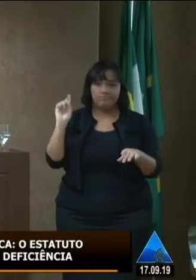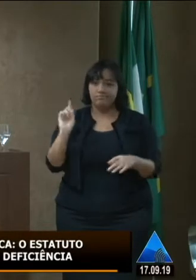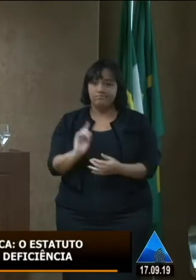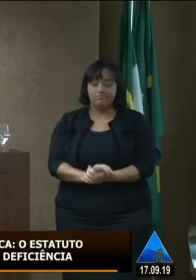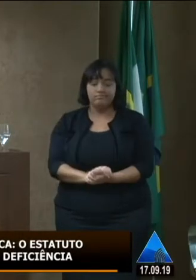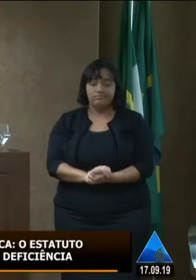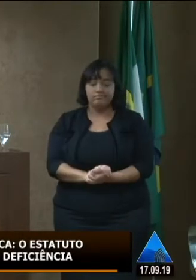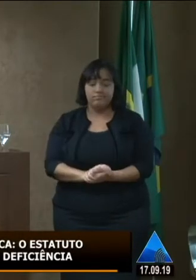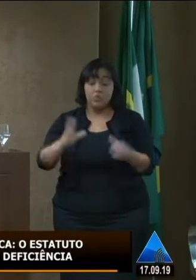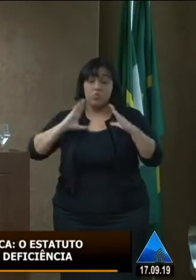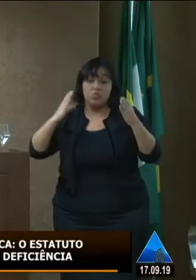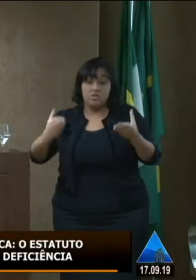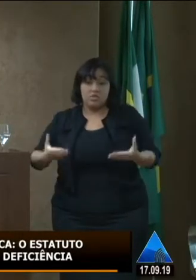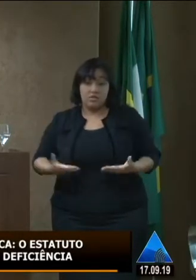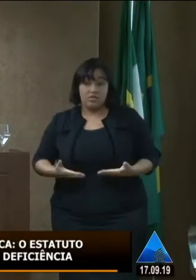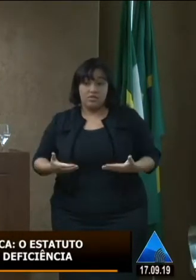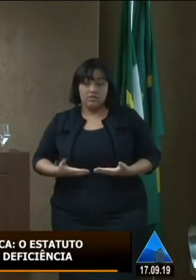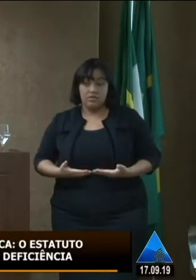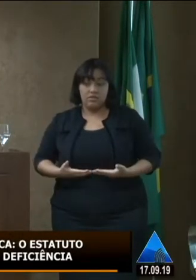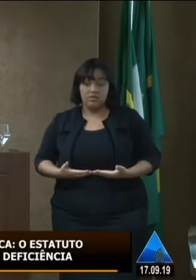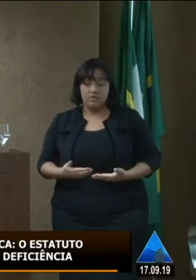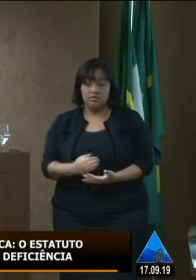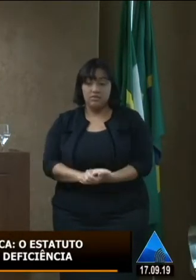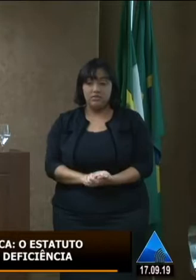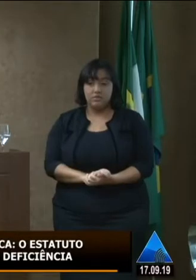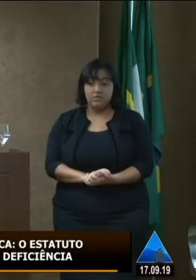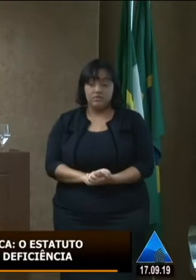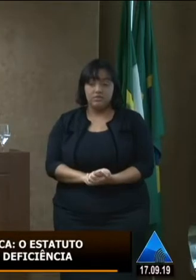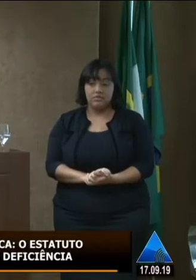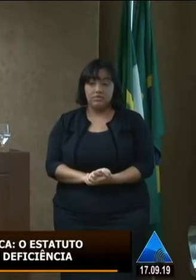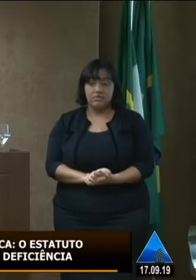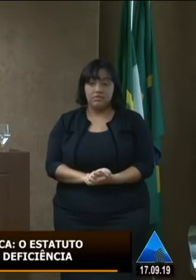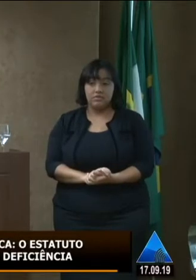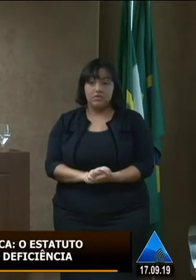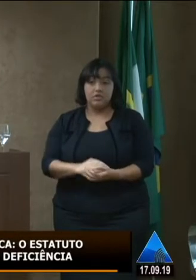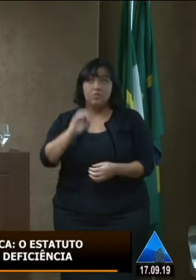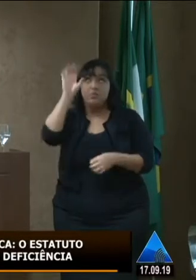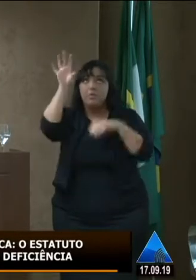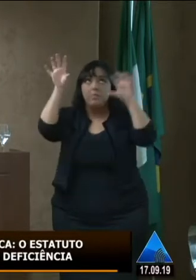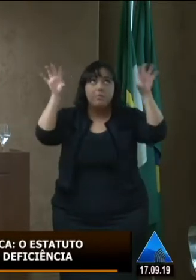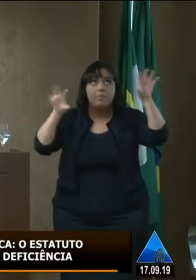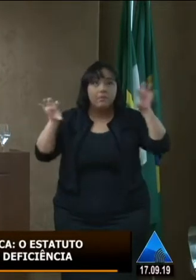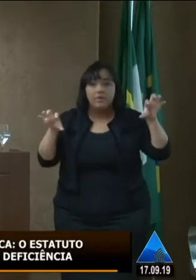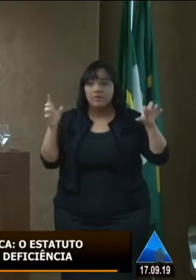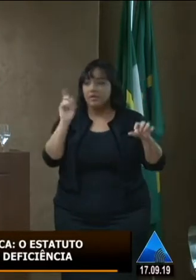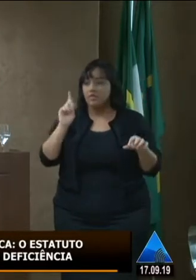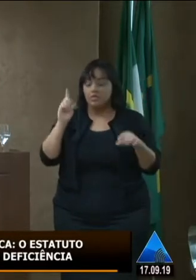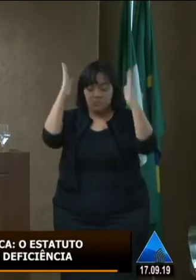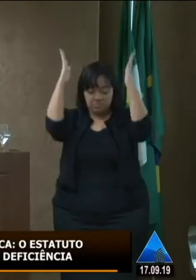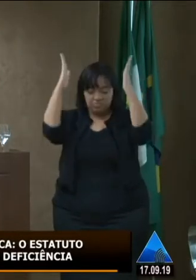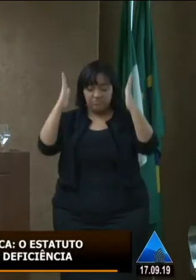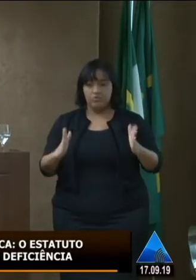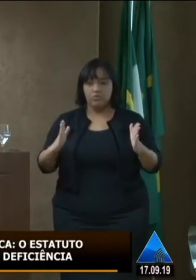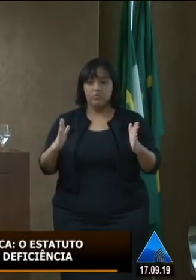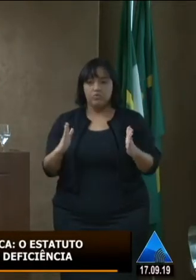ele não é partido ele não é pedaço de sujeito ele é um sujeito integral e